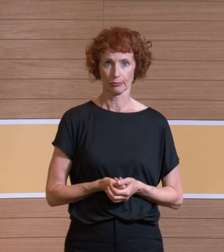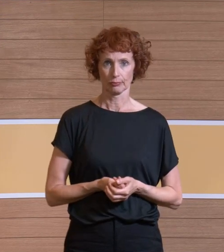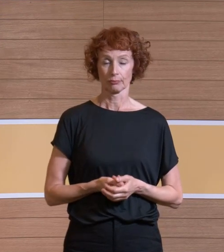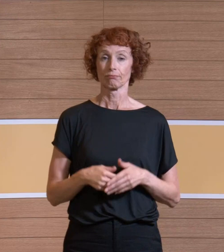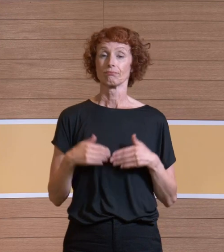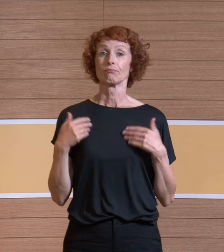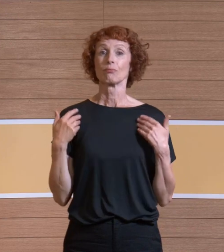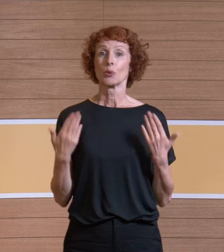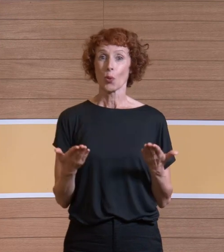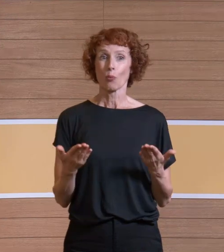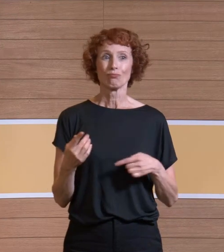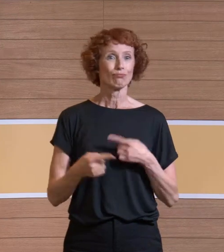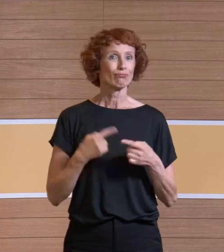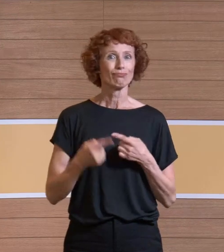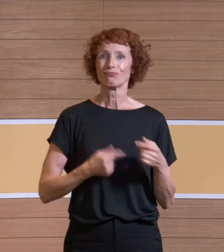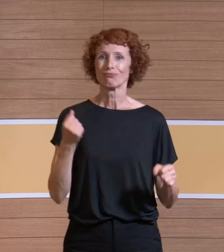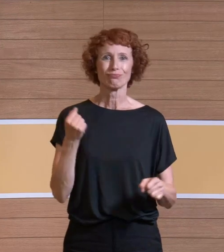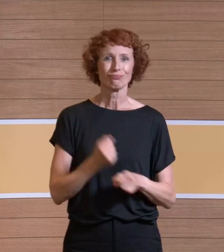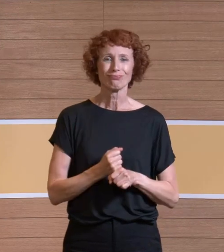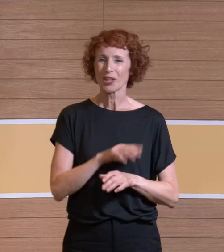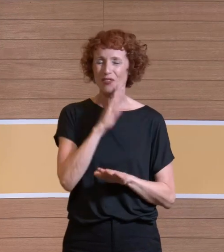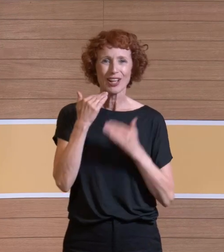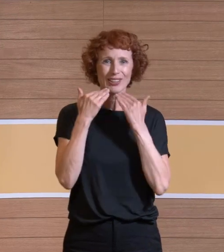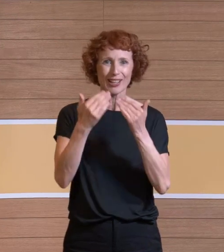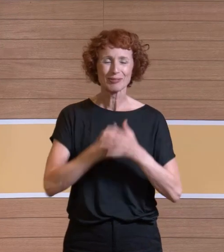Gut, damit bin ich schon am Ende. Vielen Dank.